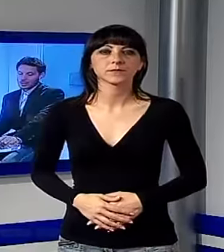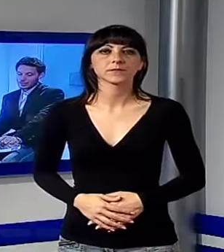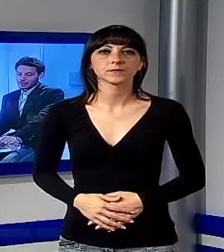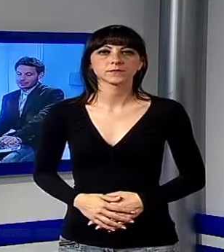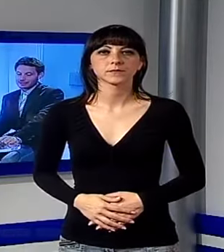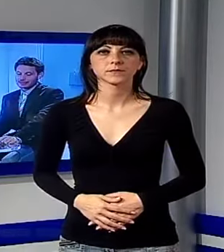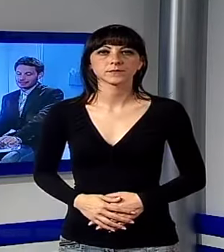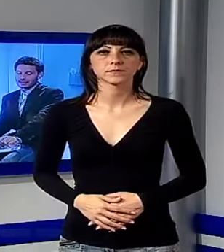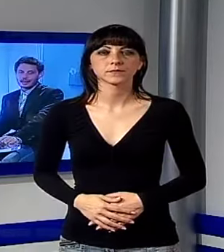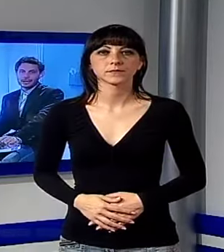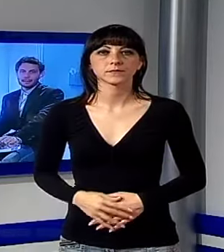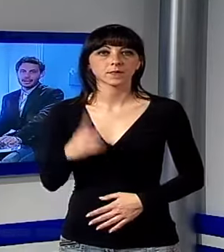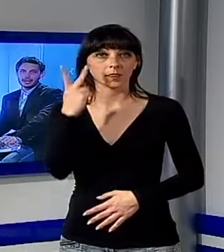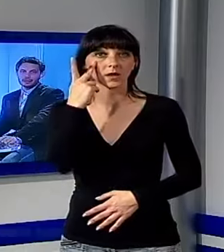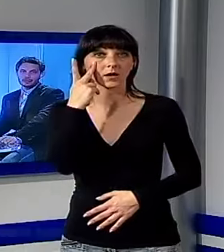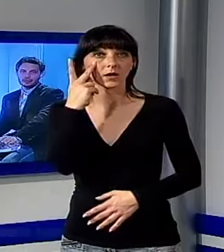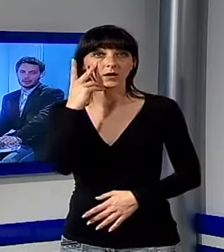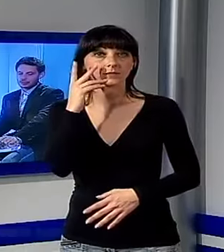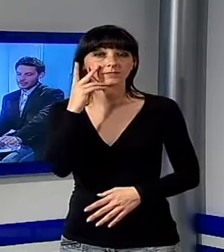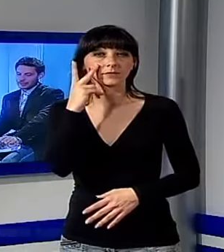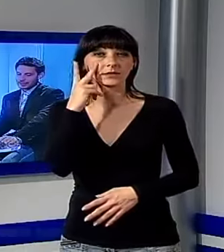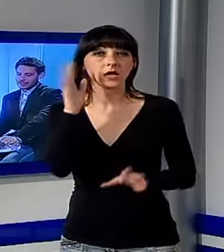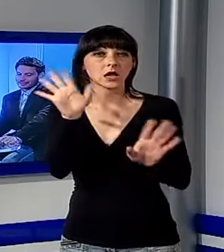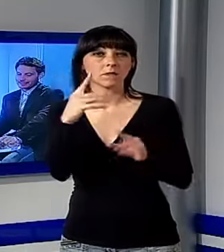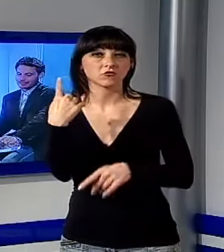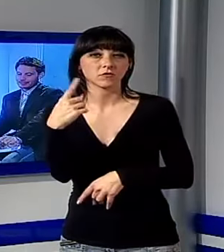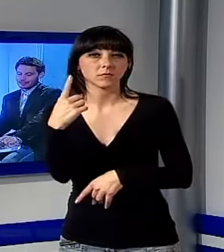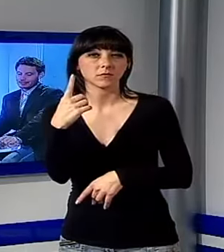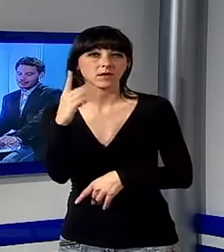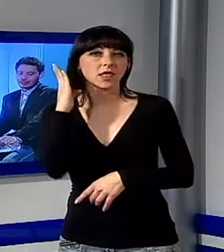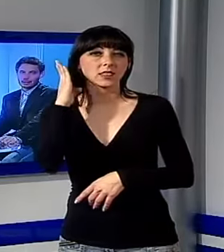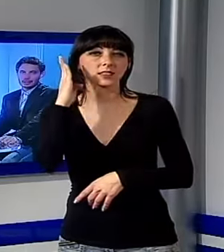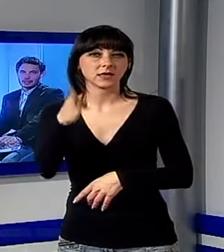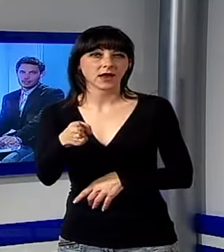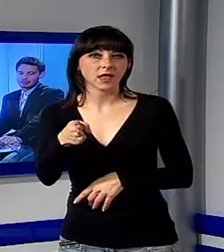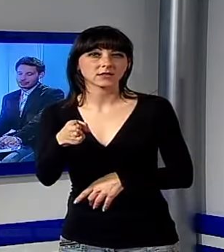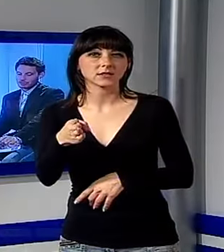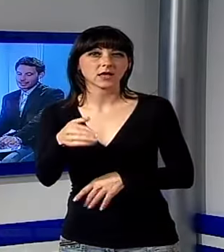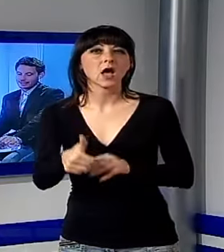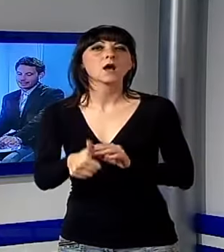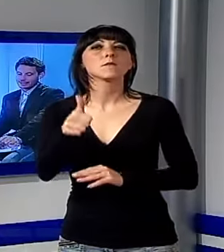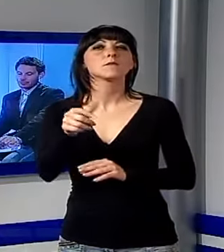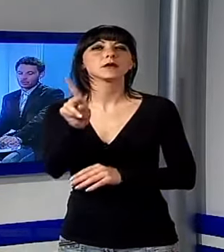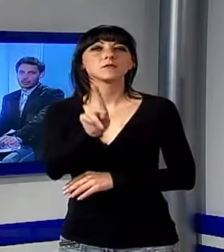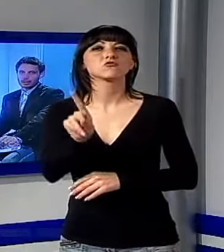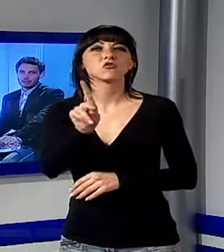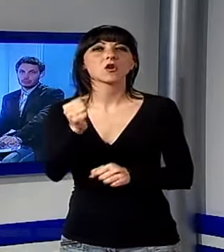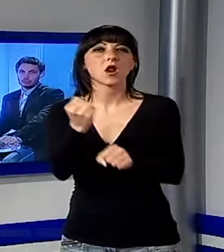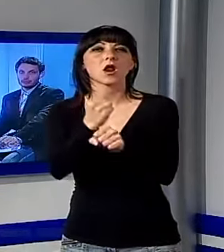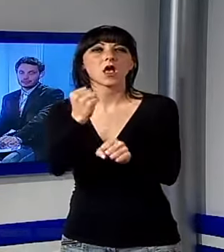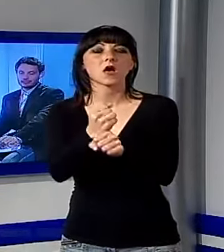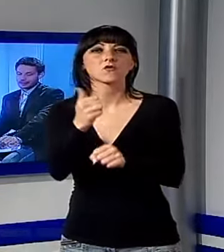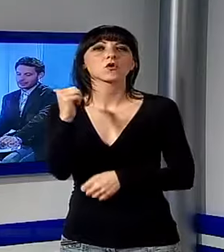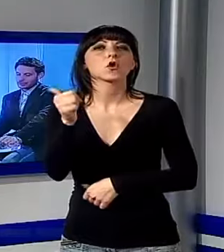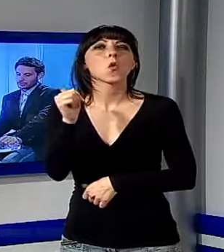Quella che state per vedere è la registrazione della diretta streaming della prima giornata dei lavori dell